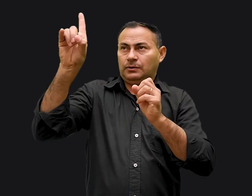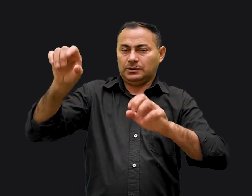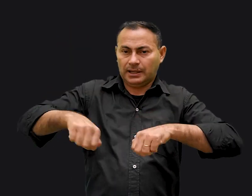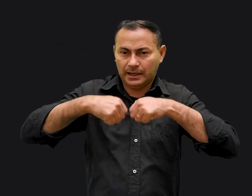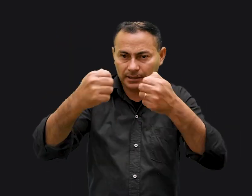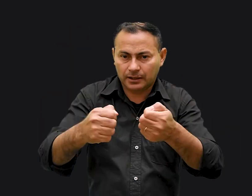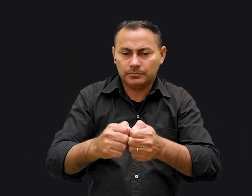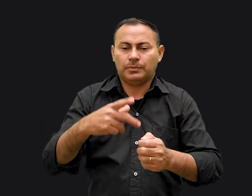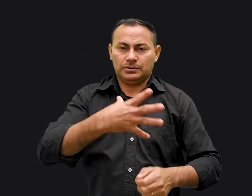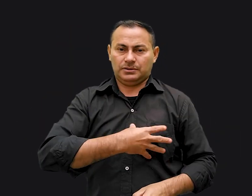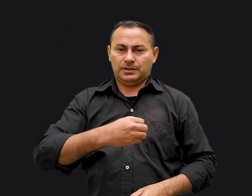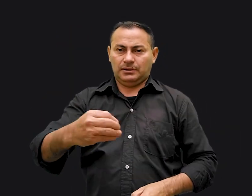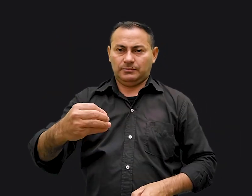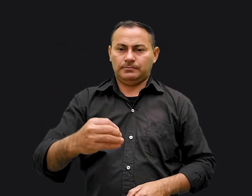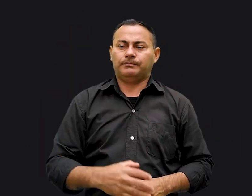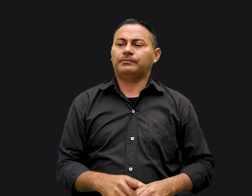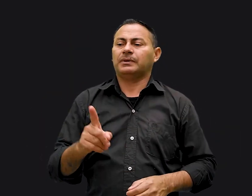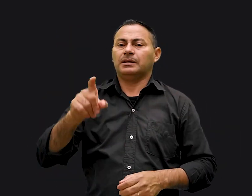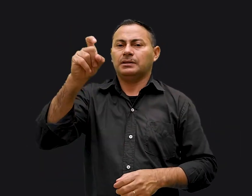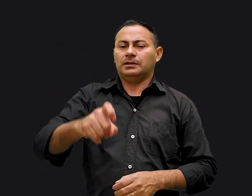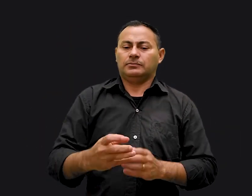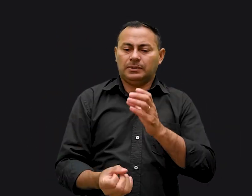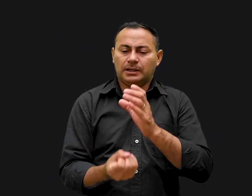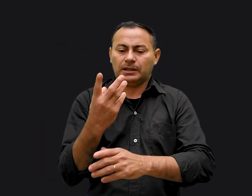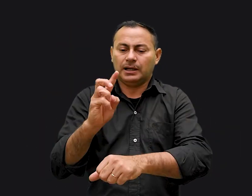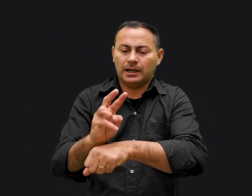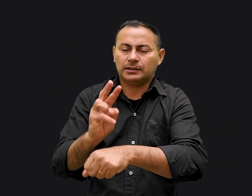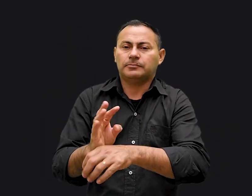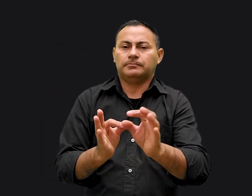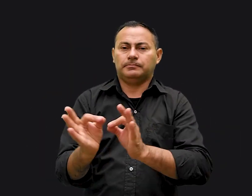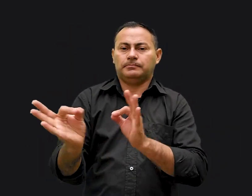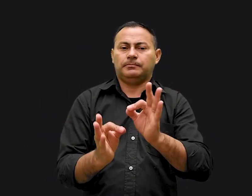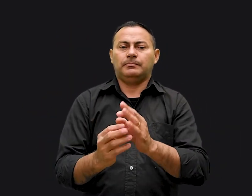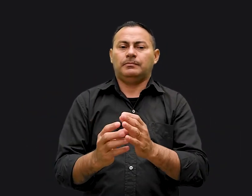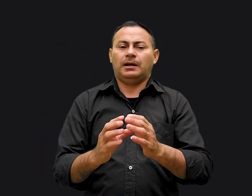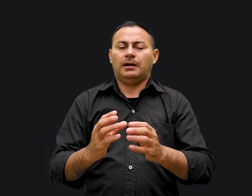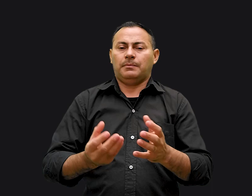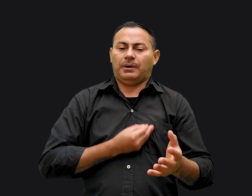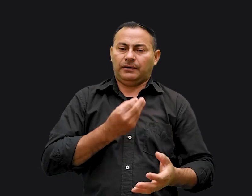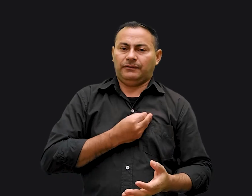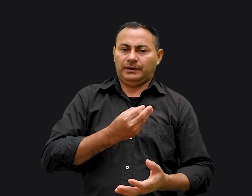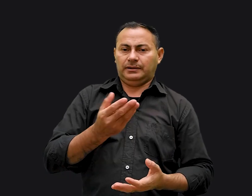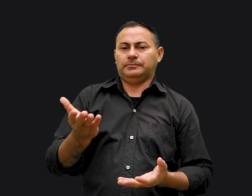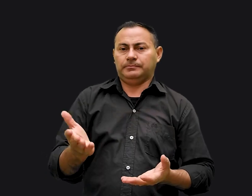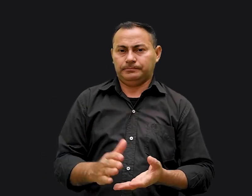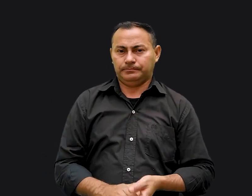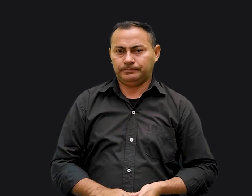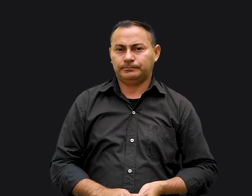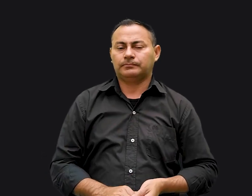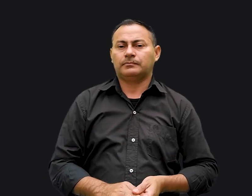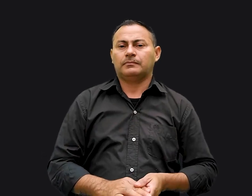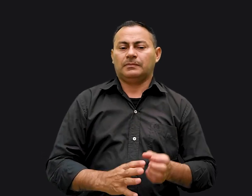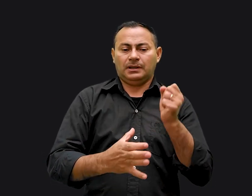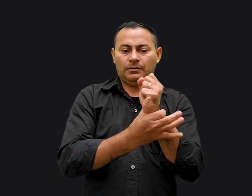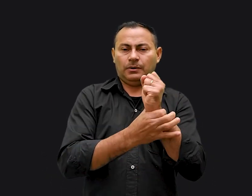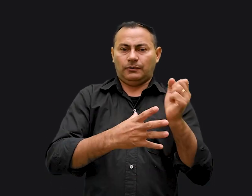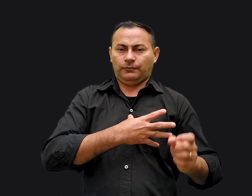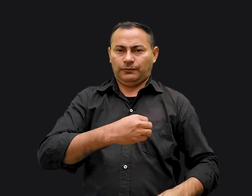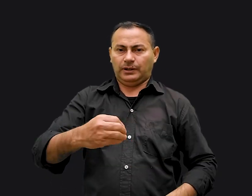dar para os filhos para que eles sejam criados e preparados para a face da vida A segurança dos filhos, então,